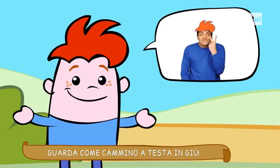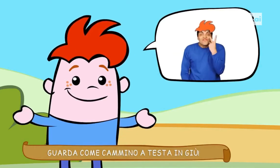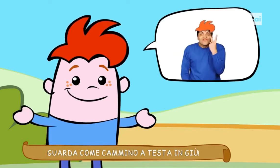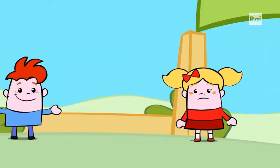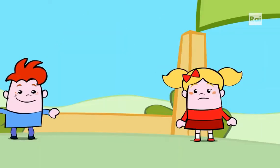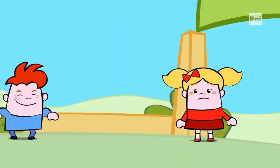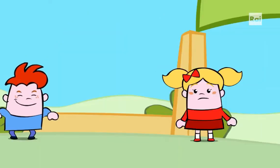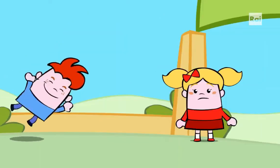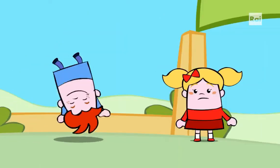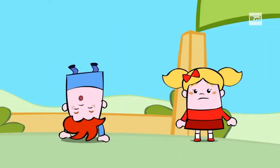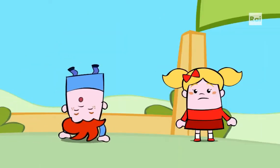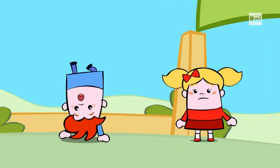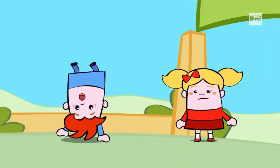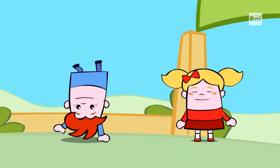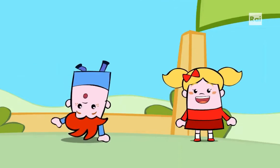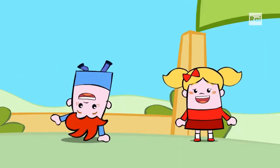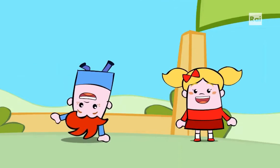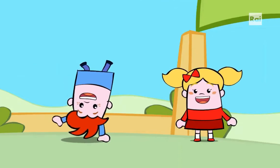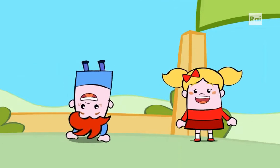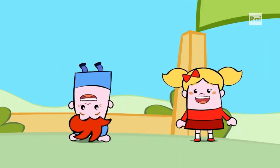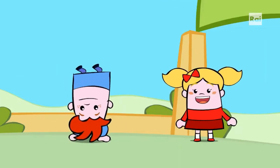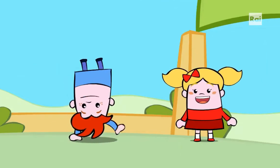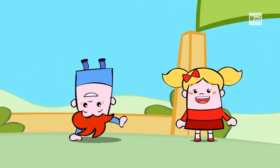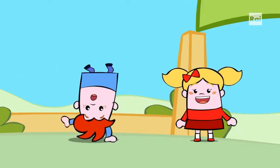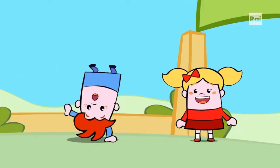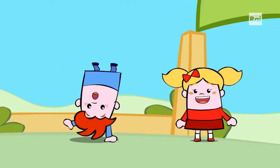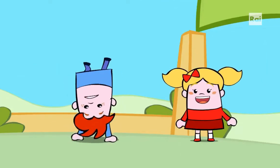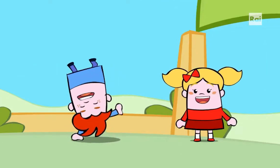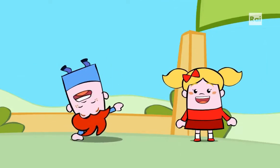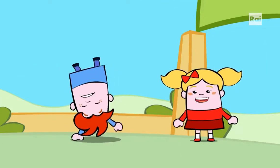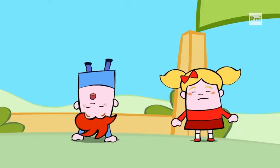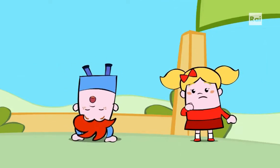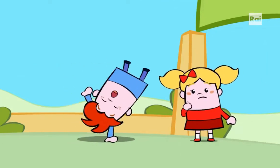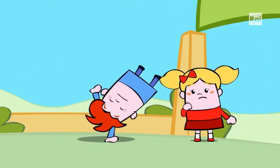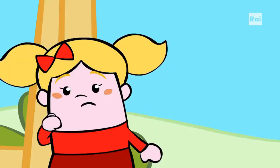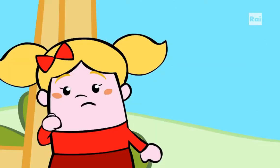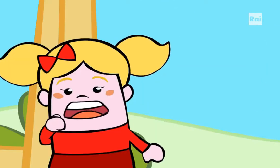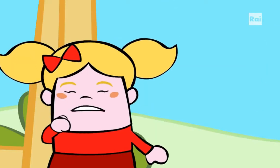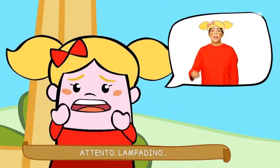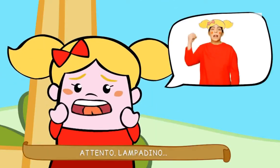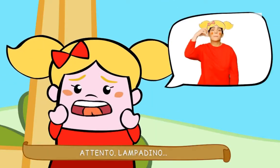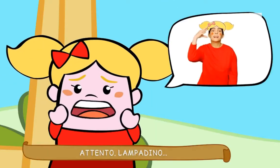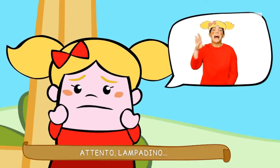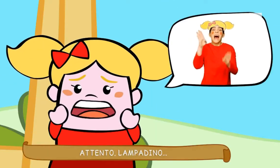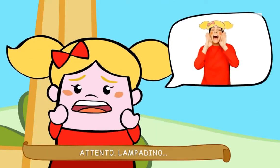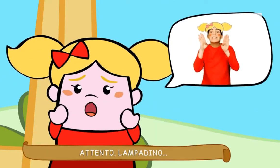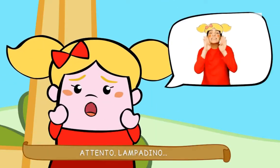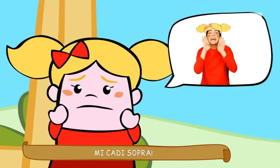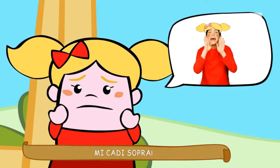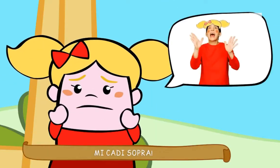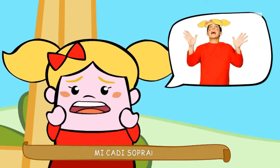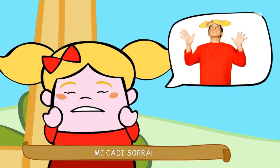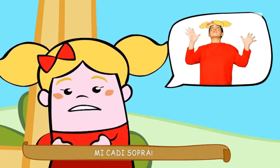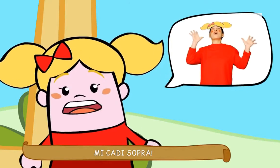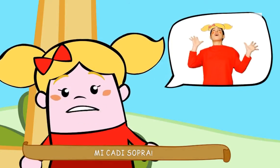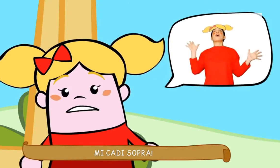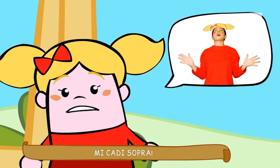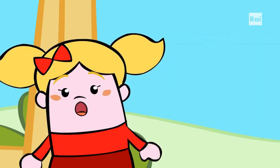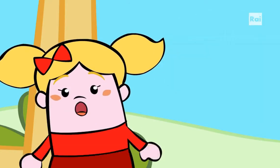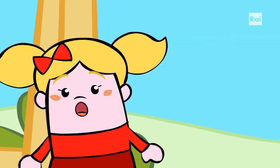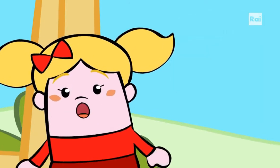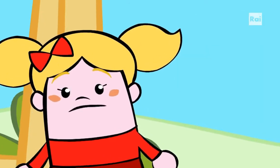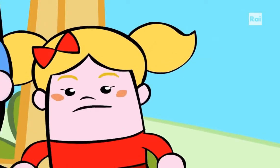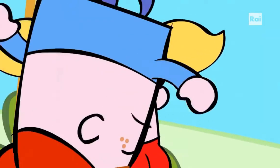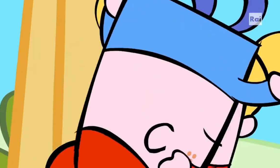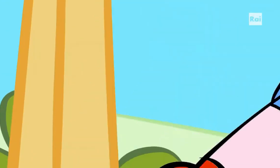giù uno due tre oh cado attento Lampadino mi cadi